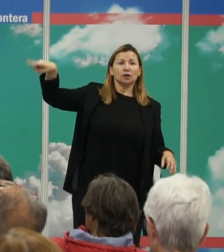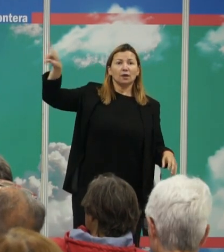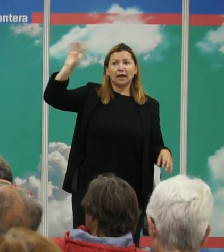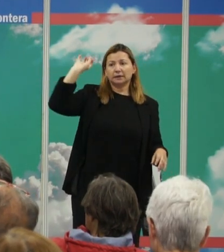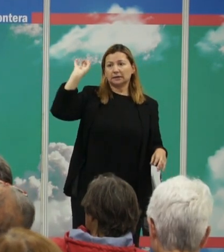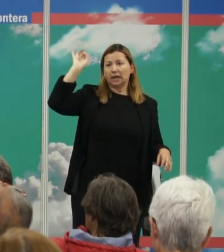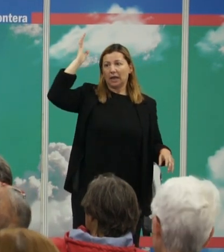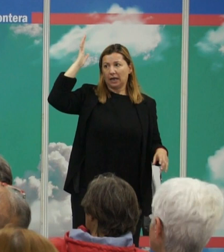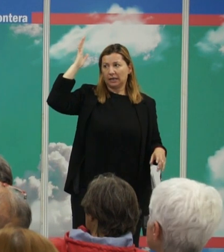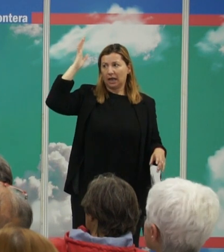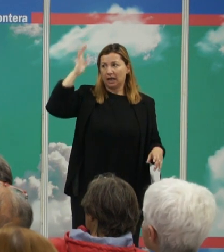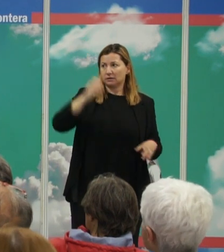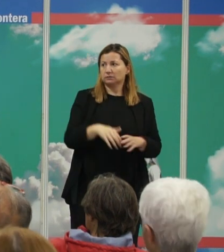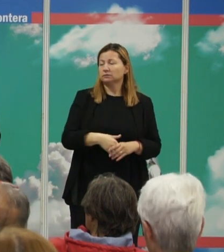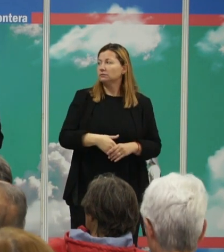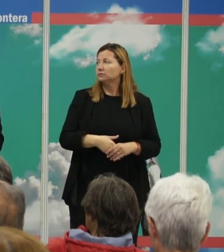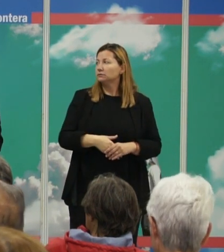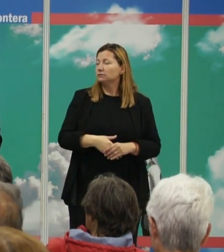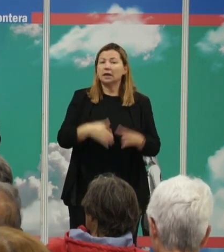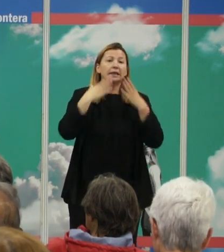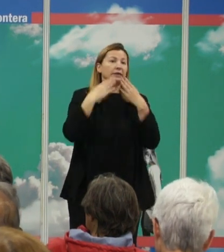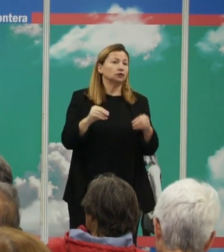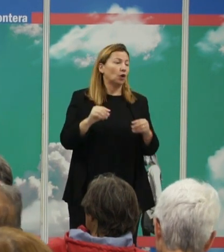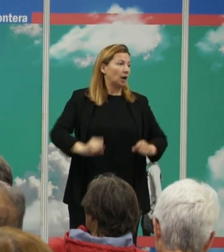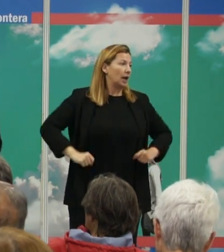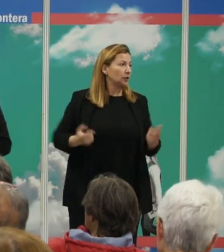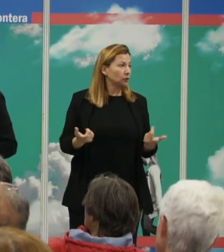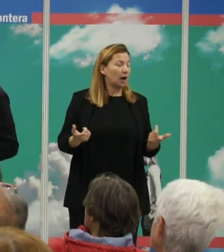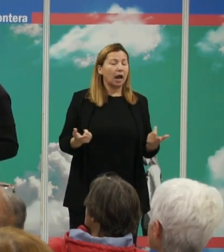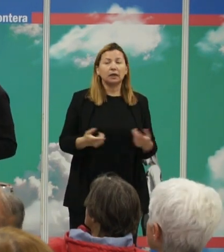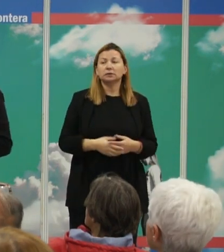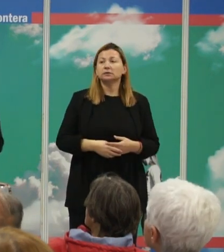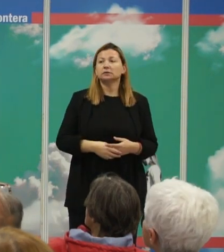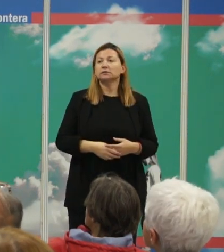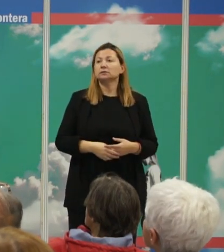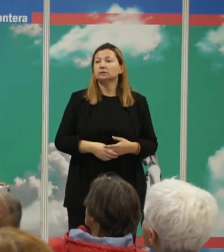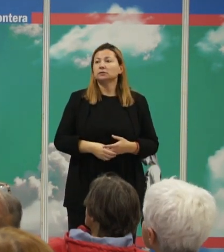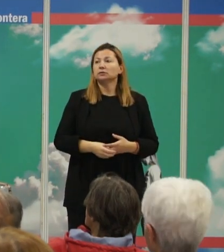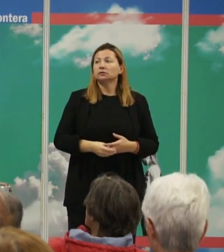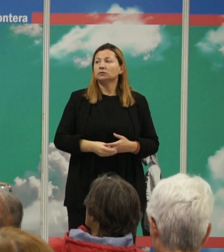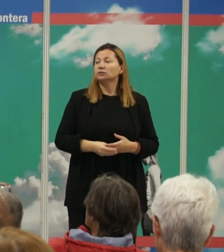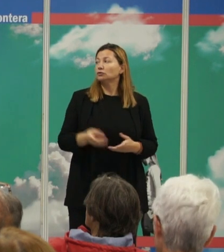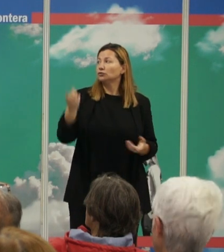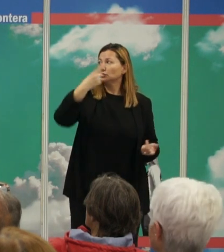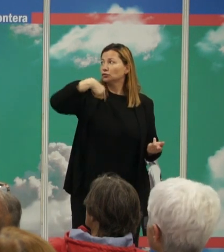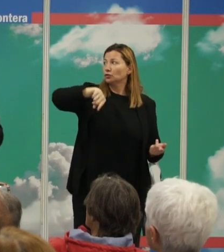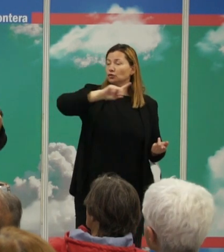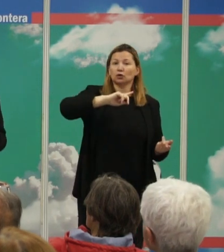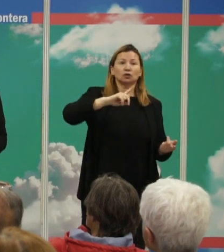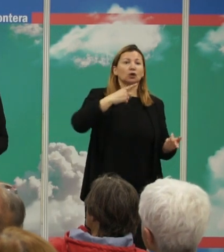observaciones más de historia natural de naturalista nosotros lo que hicimos fue